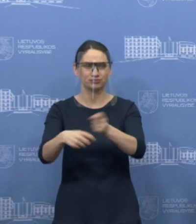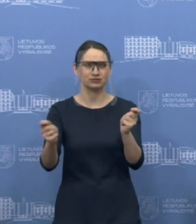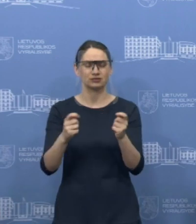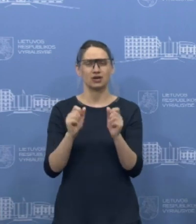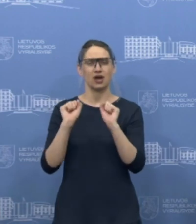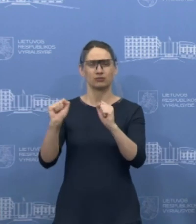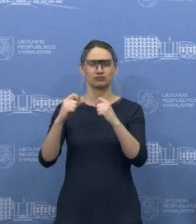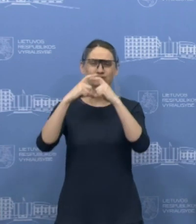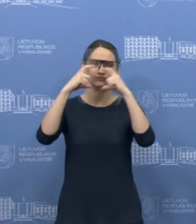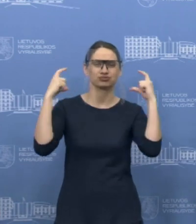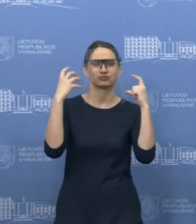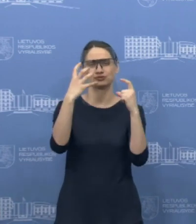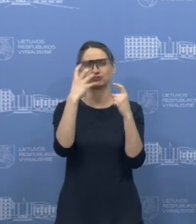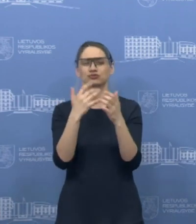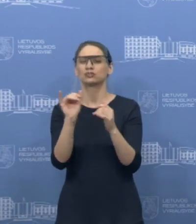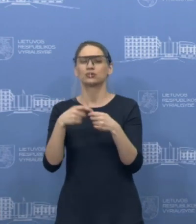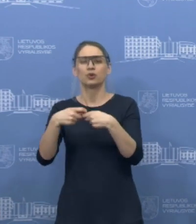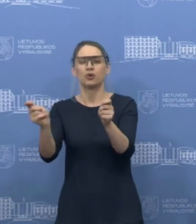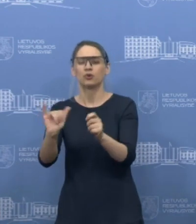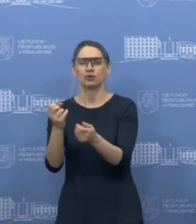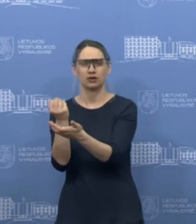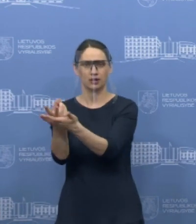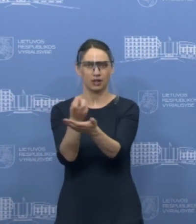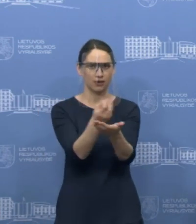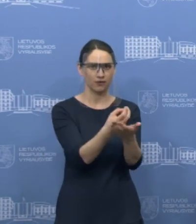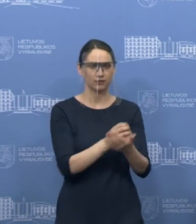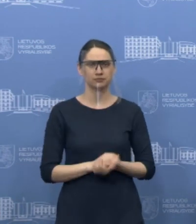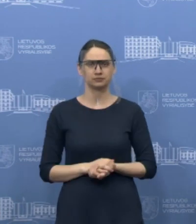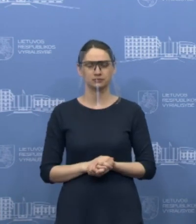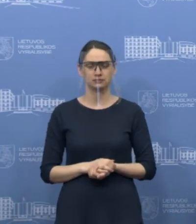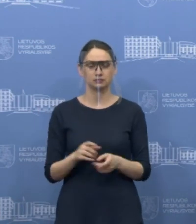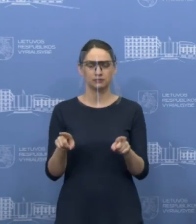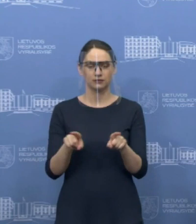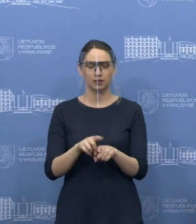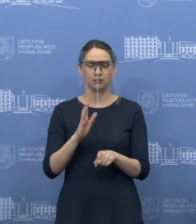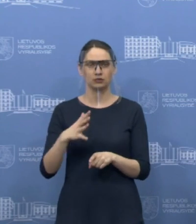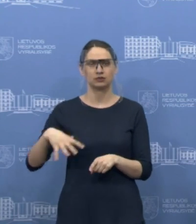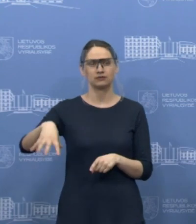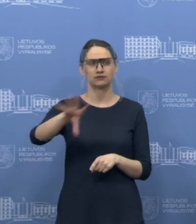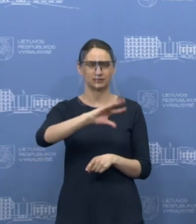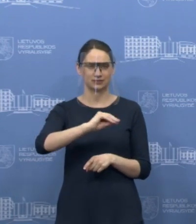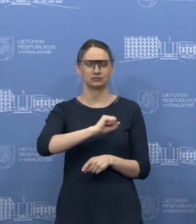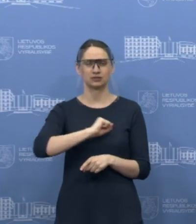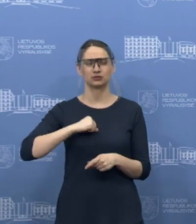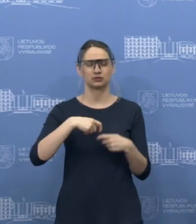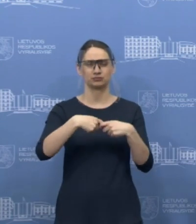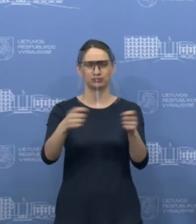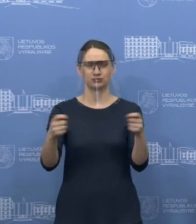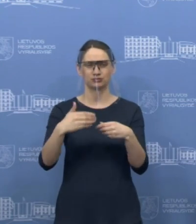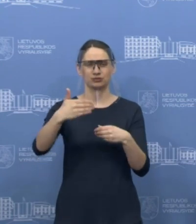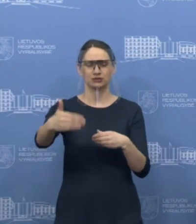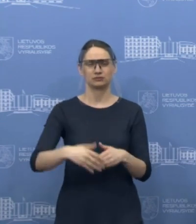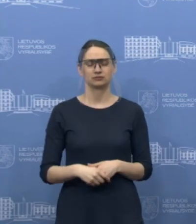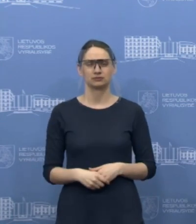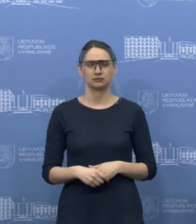-19 kovojančias ligoninės. Na ir ilgainiui bus aprūpinti visi medikai. Taip pat premjeras